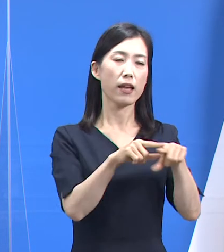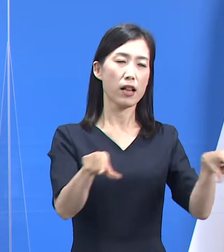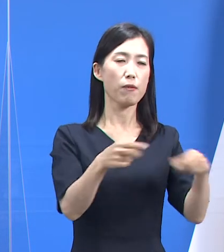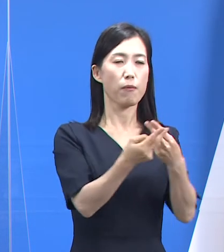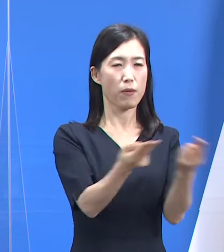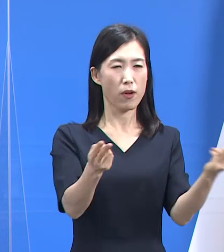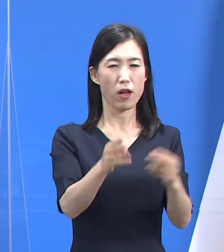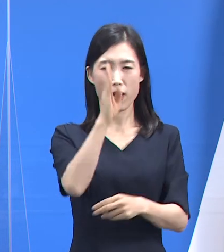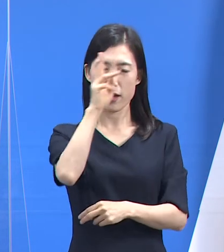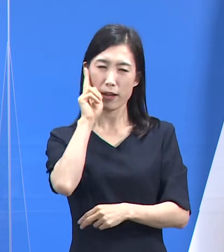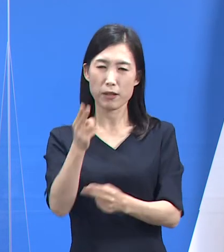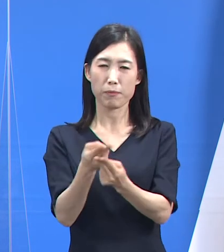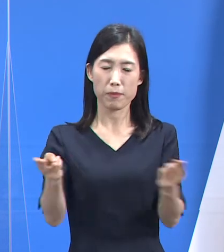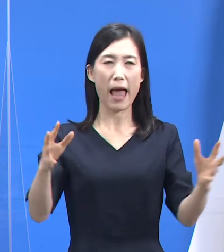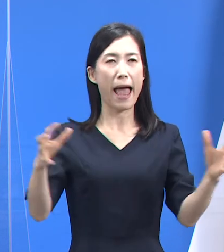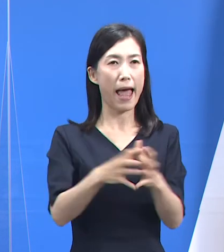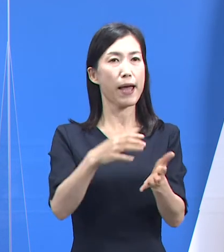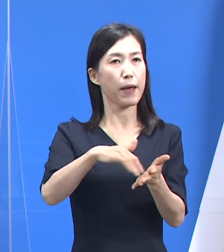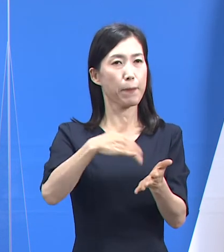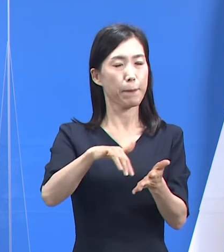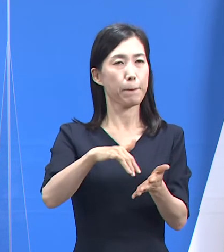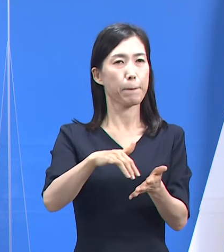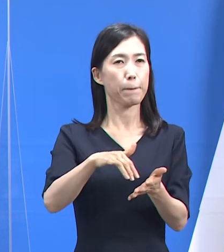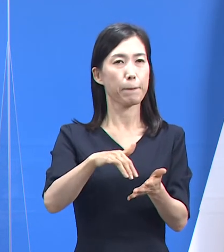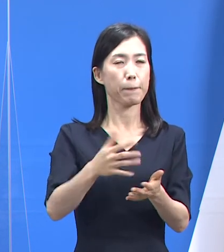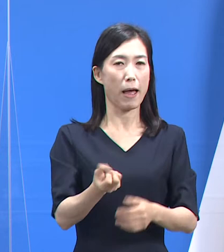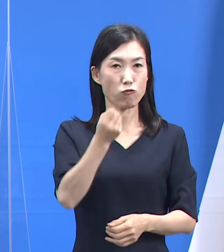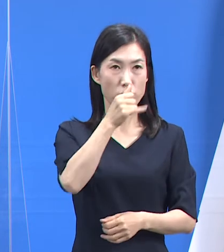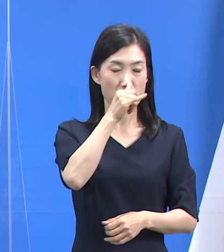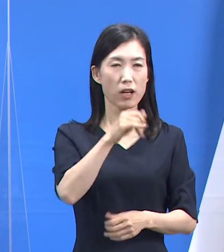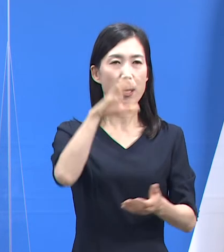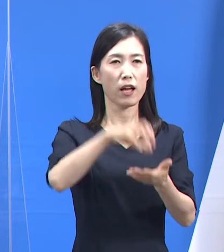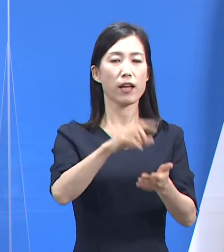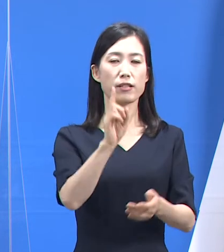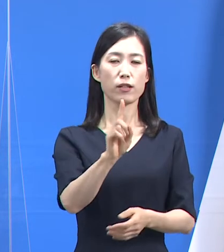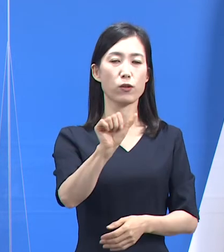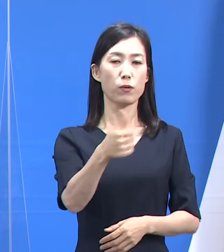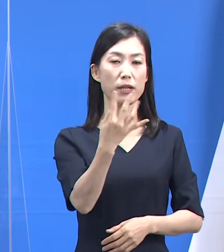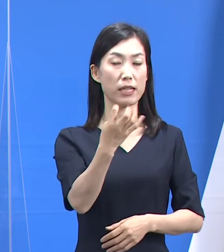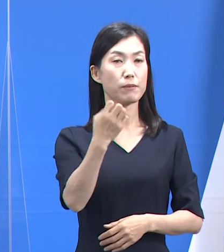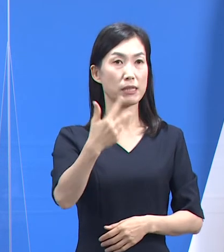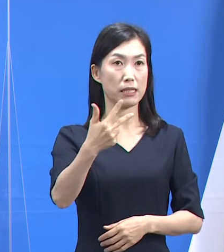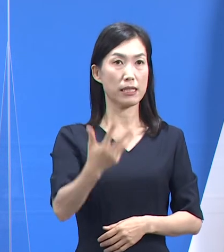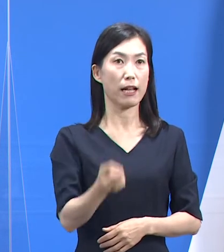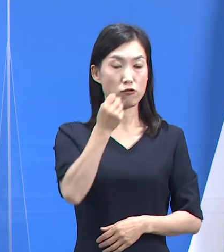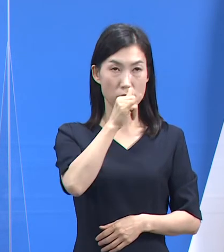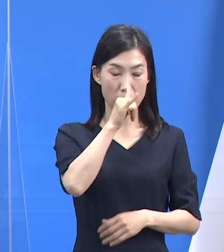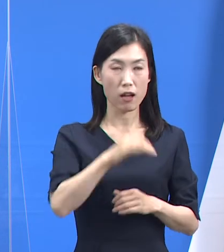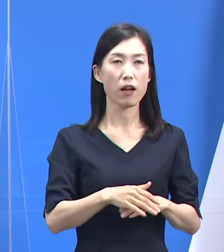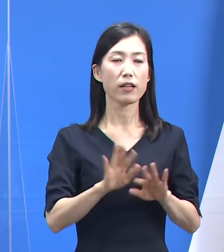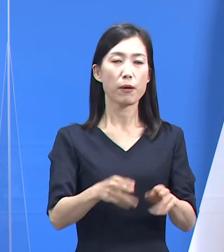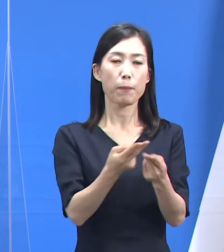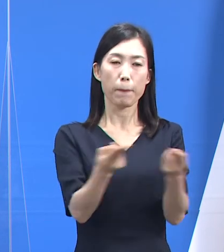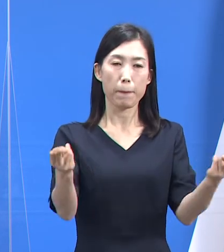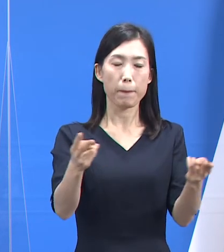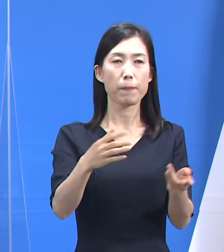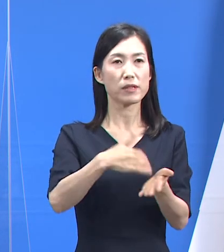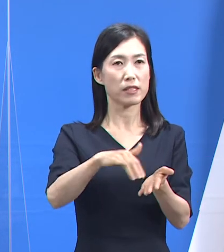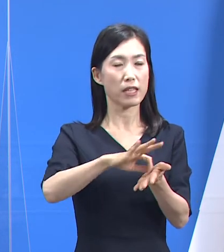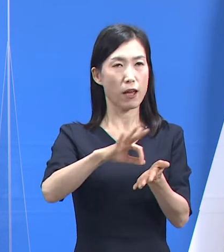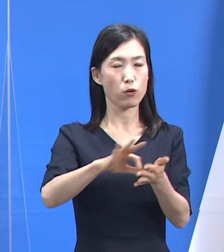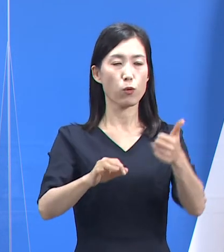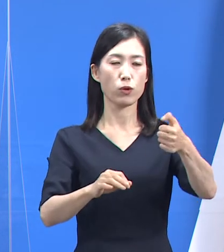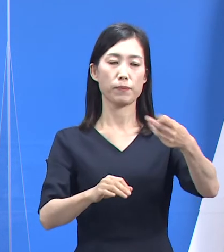병상을 합한 도내 위로기관 확보 병상은 총 1,547개입니다. 현재 병상 가동률은